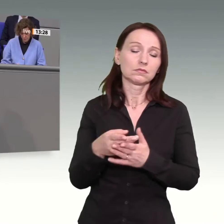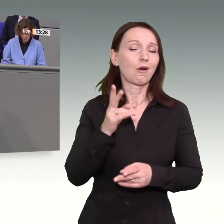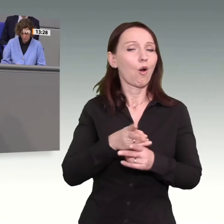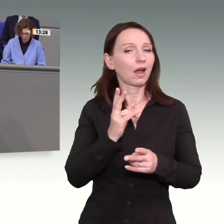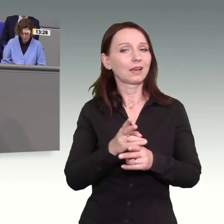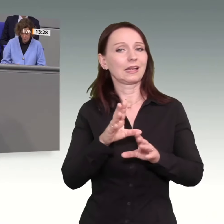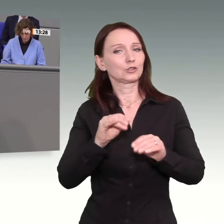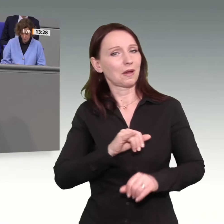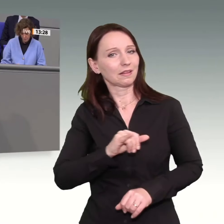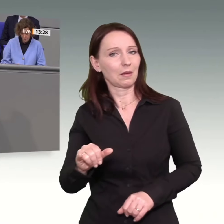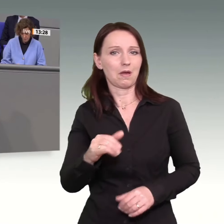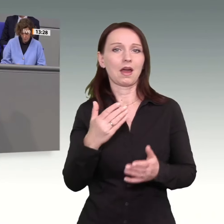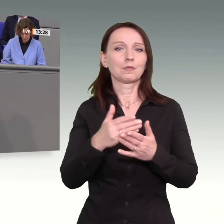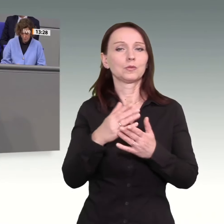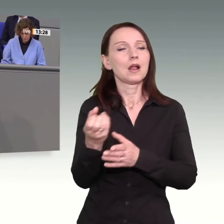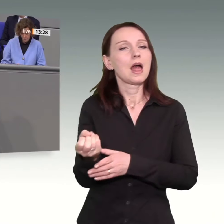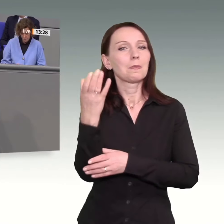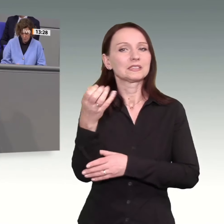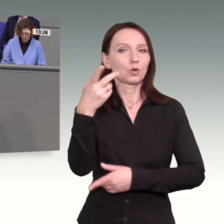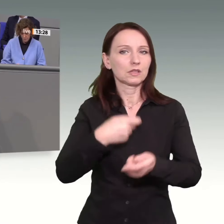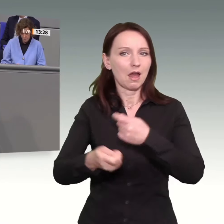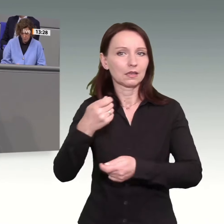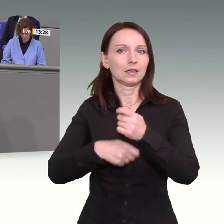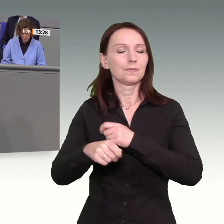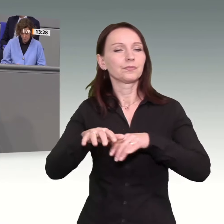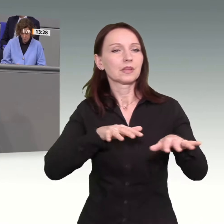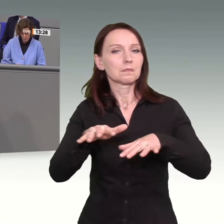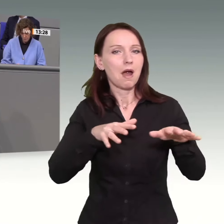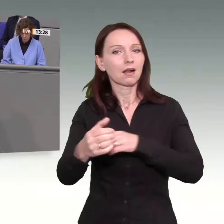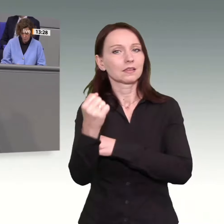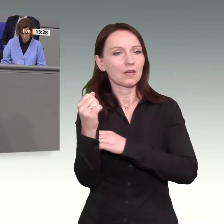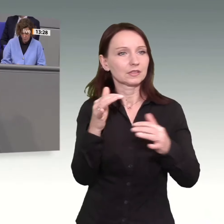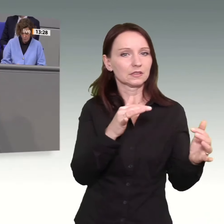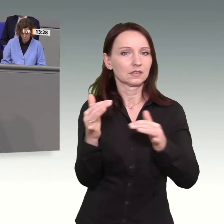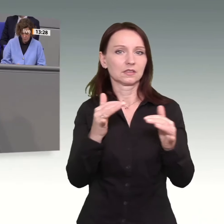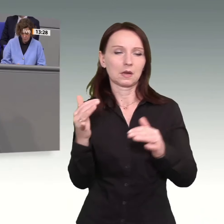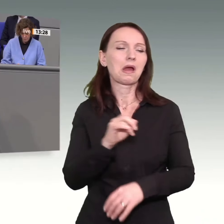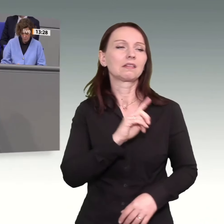gesetzt haben, also auf Emissionshandel und Marktkräfte, statt auf Heizungsgesetz oder Förderchaos.